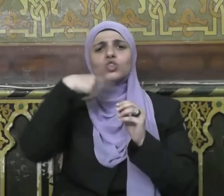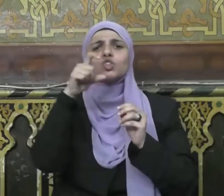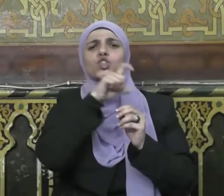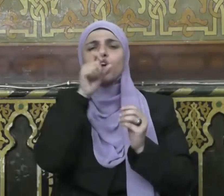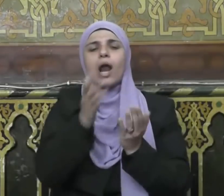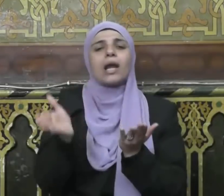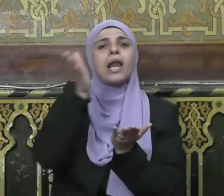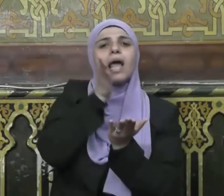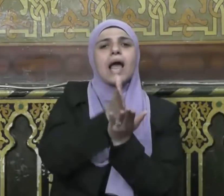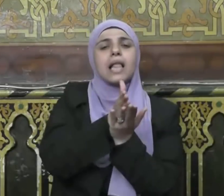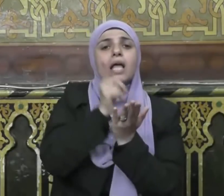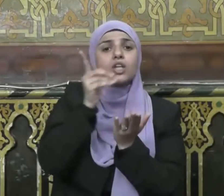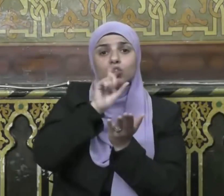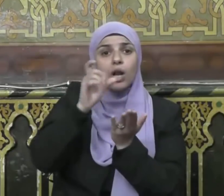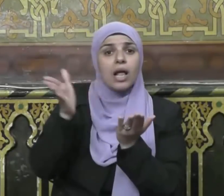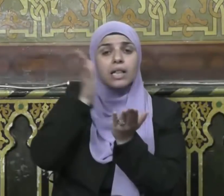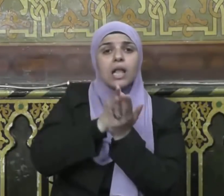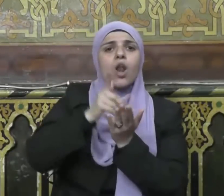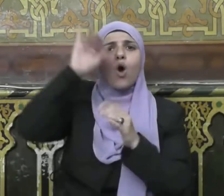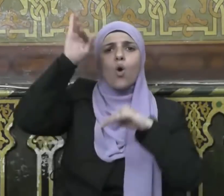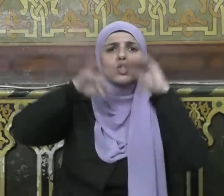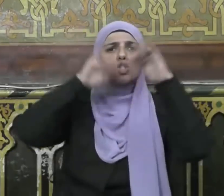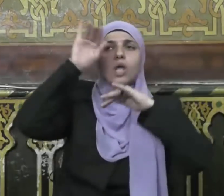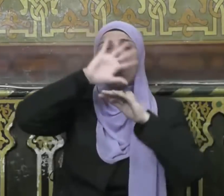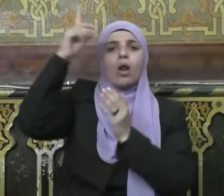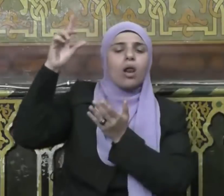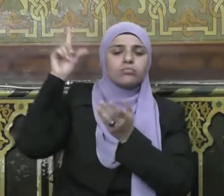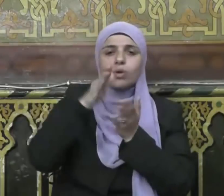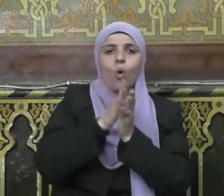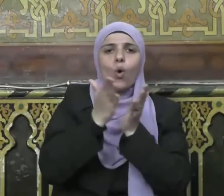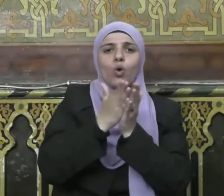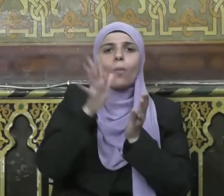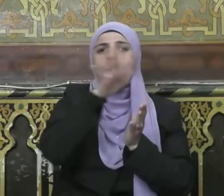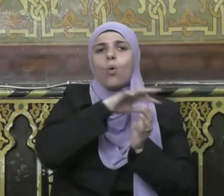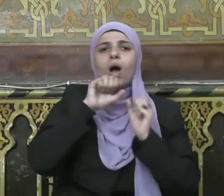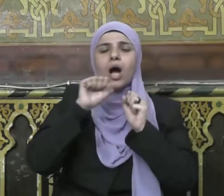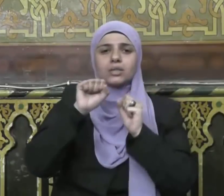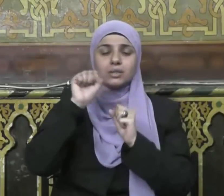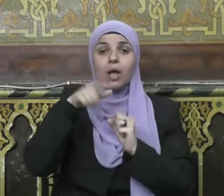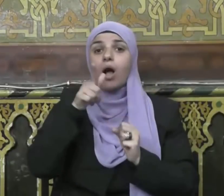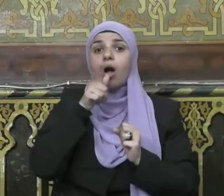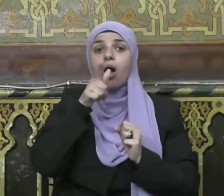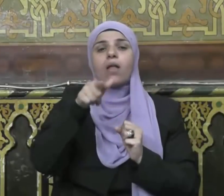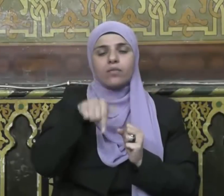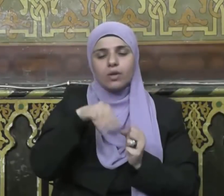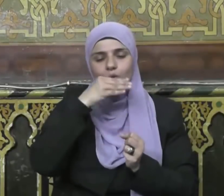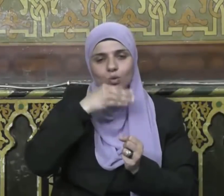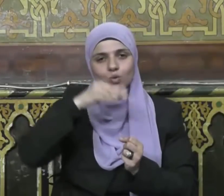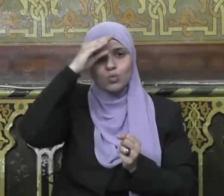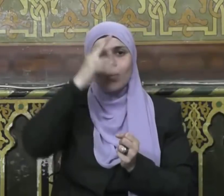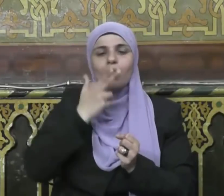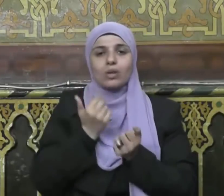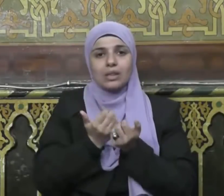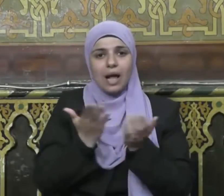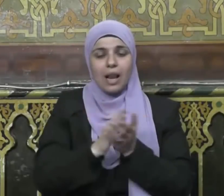وبينات من الهدى والفرقان ويقول نبينا صلى الله عليه وآله وسلم